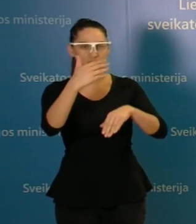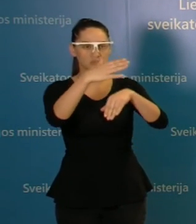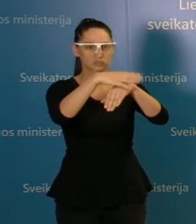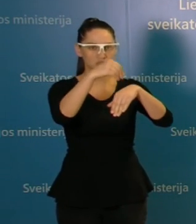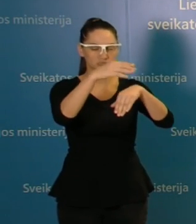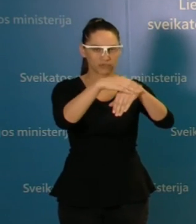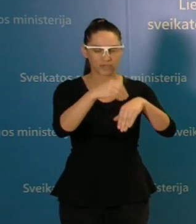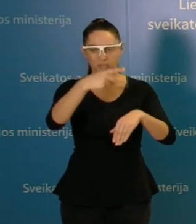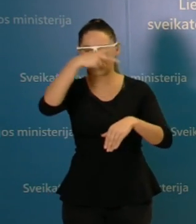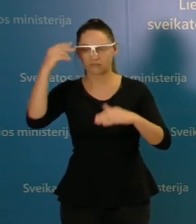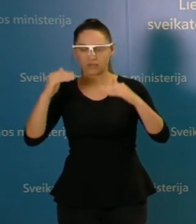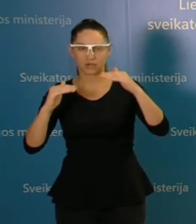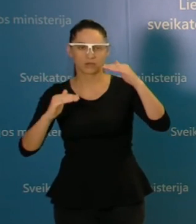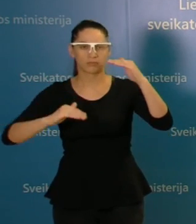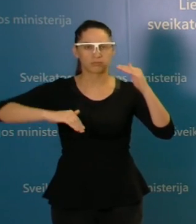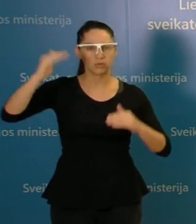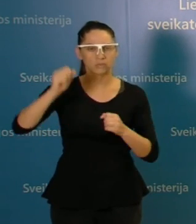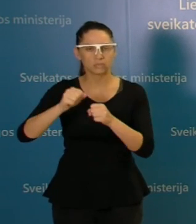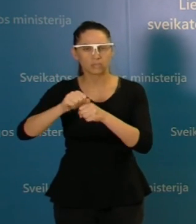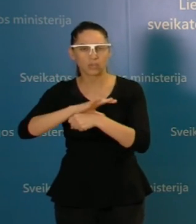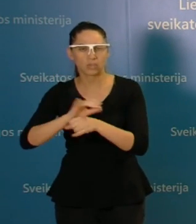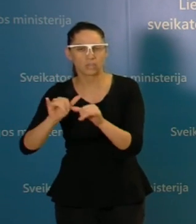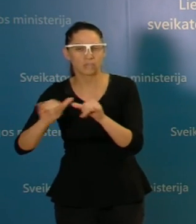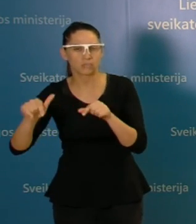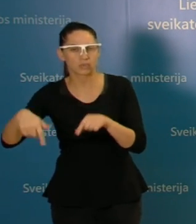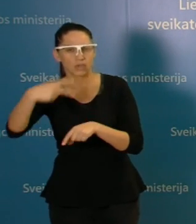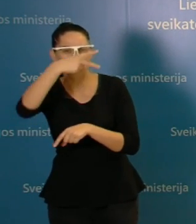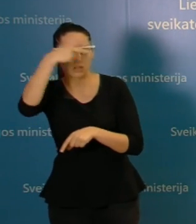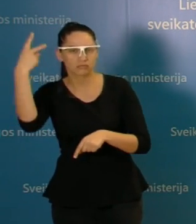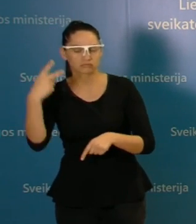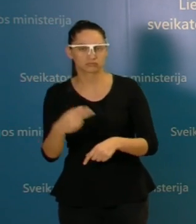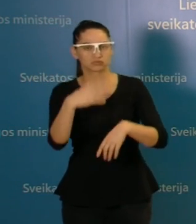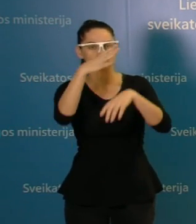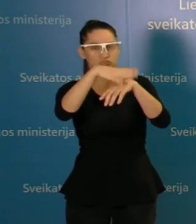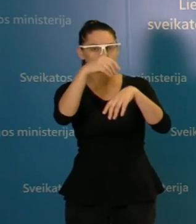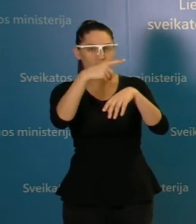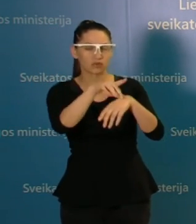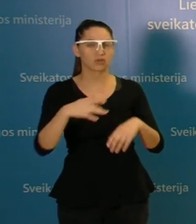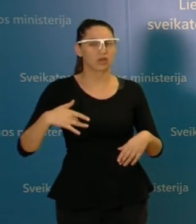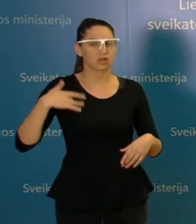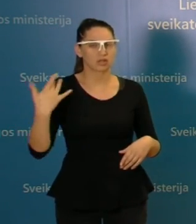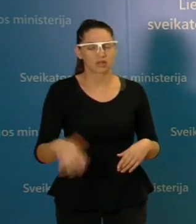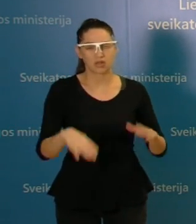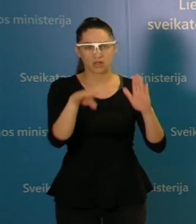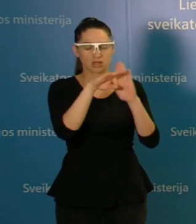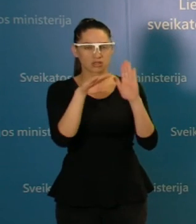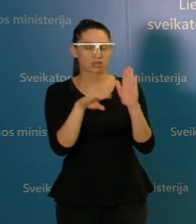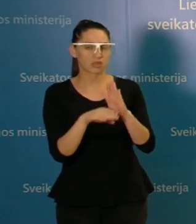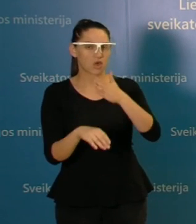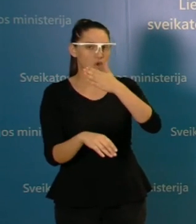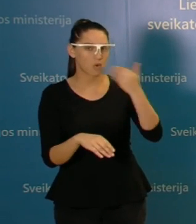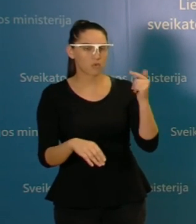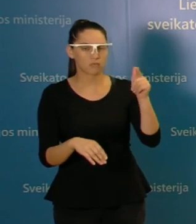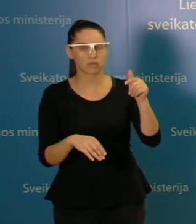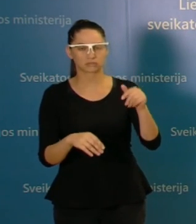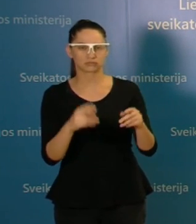buvo padarytos klaidos, turint galvoje, kad Švedijoje yra mažiau įdėkti apsaugos priemonių. Ir kitas klausimas, turbūt būtų